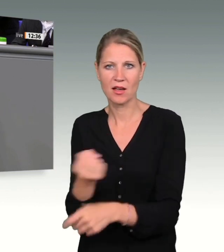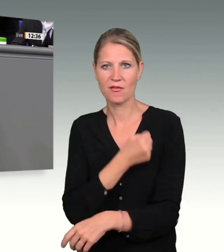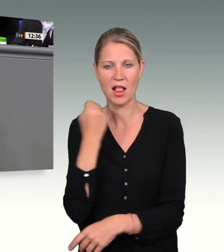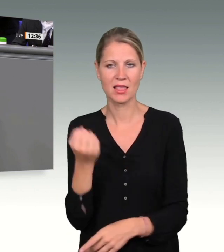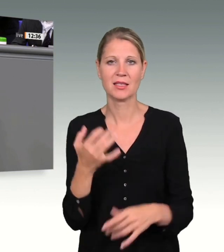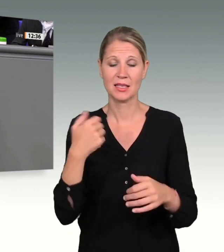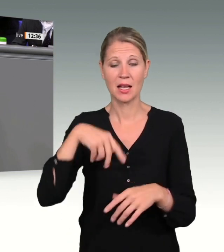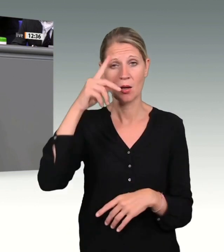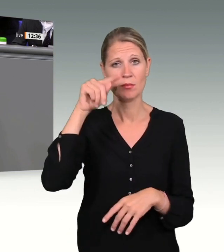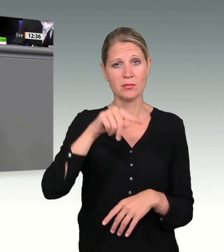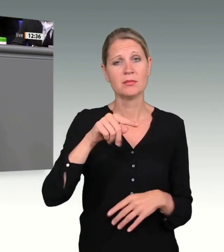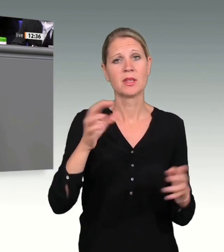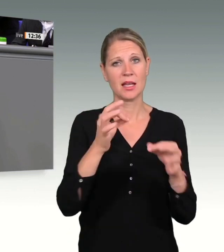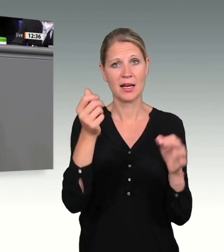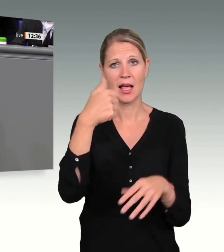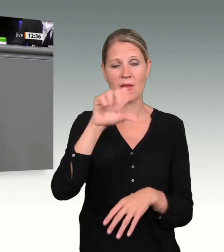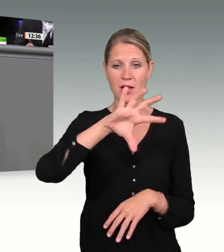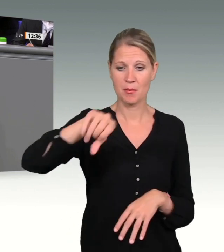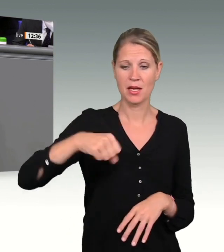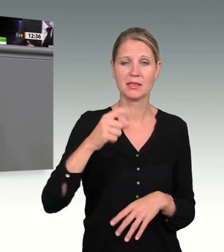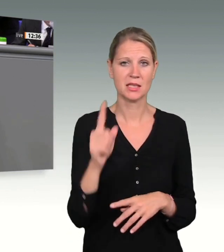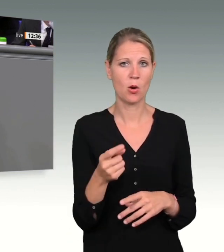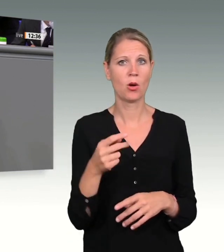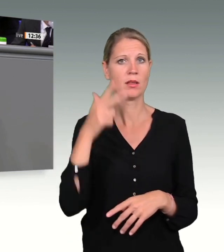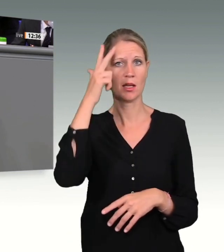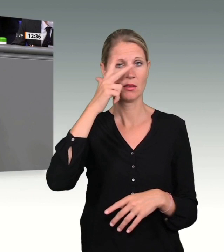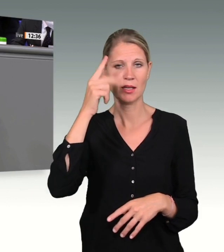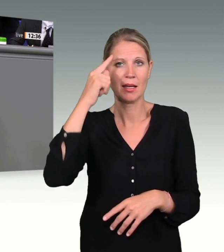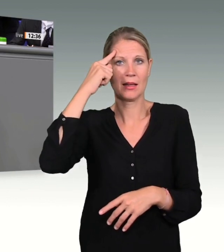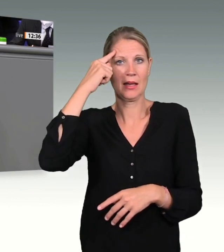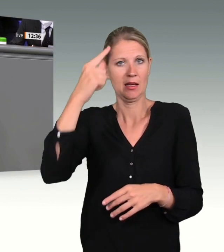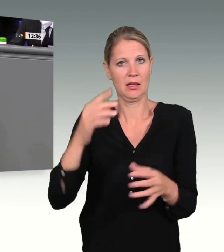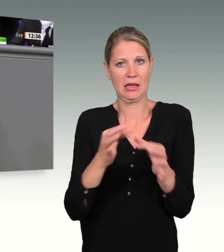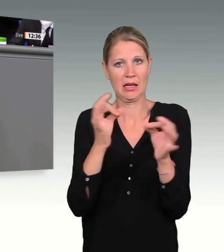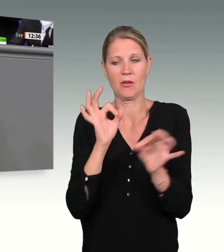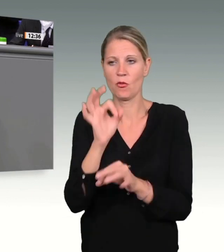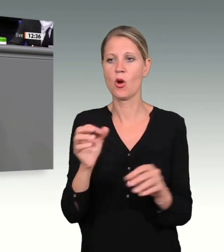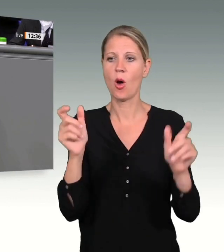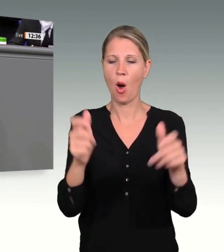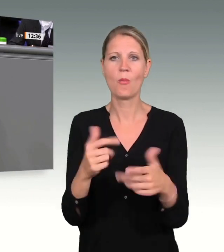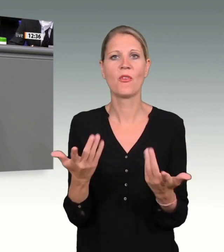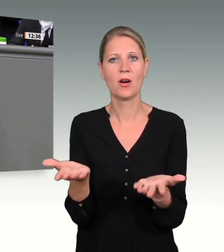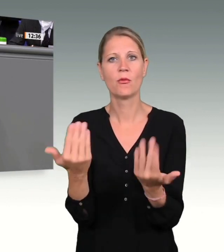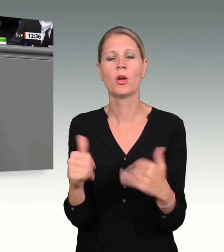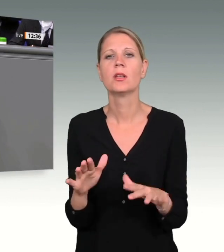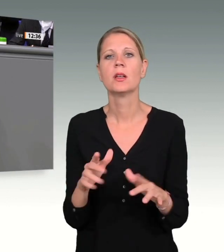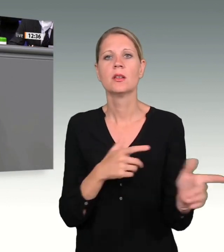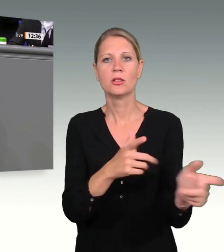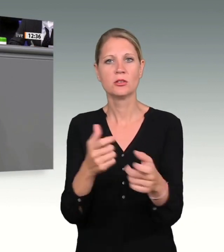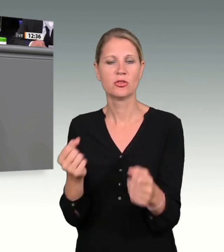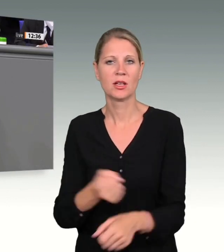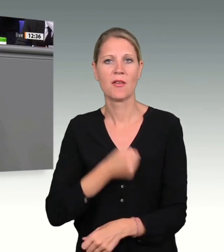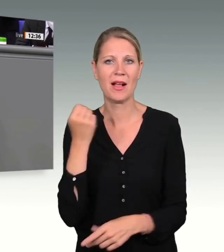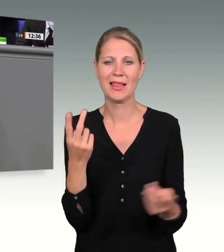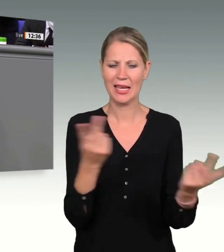zu einem nationalen Gedenktag für die Opfer terroristischer Gewalt machen. Egal ob NSU, egal ob die